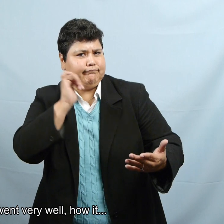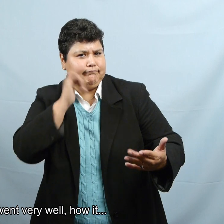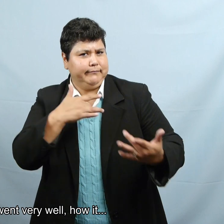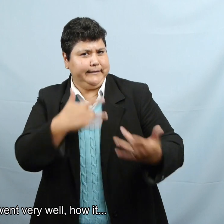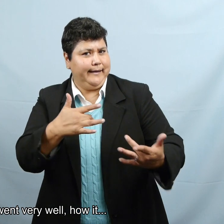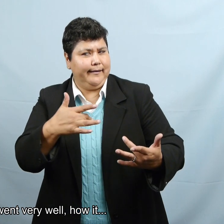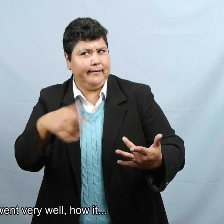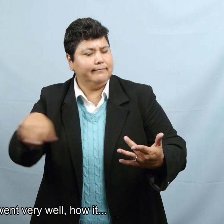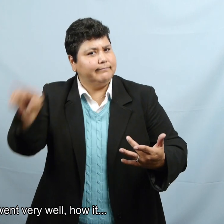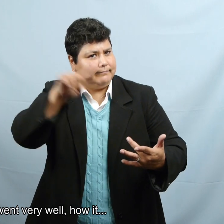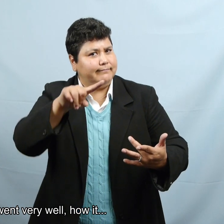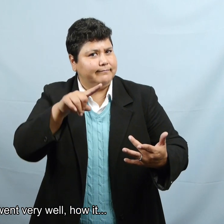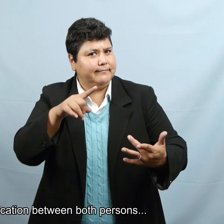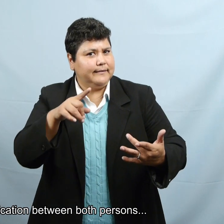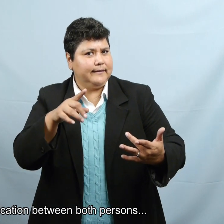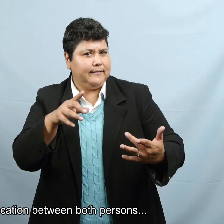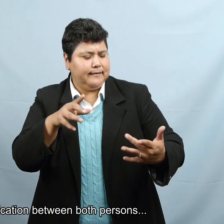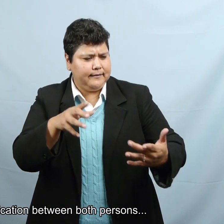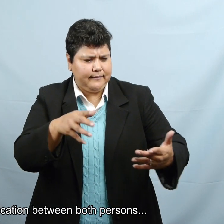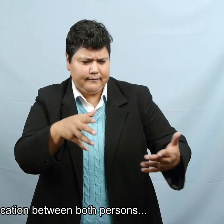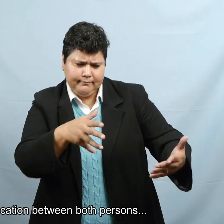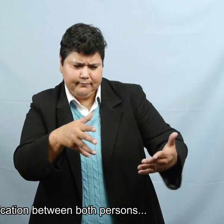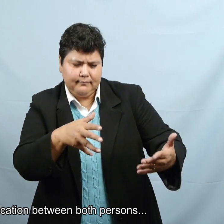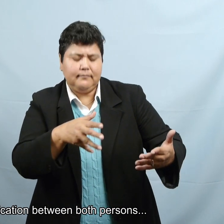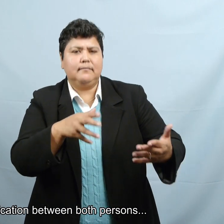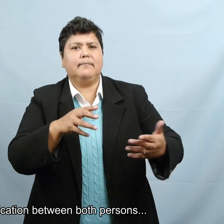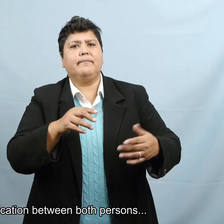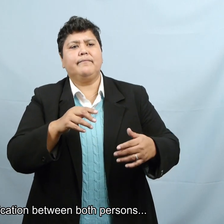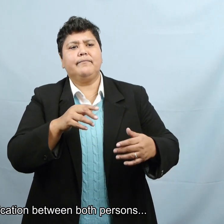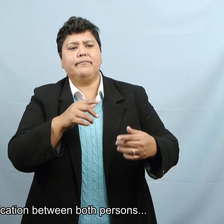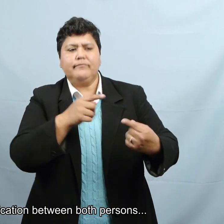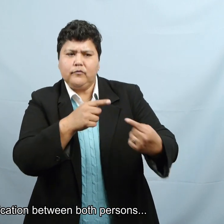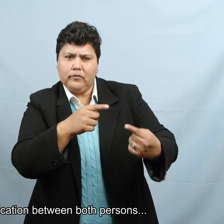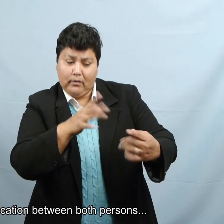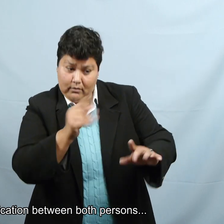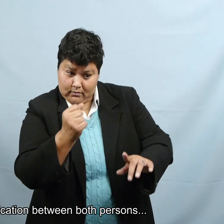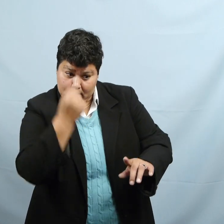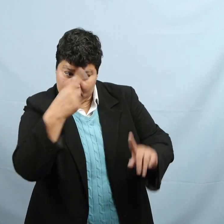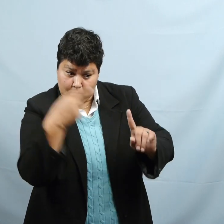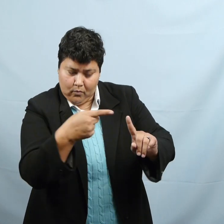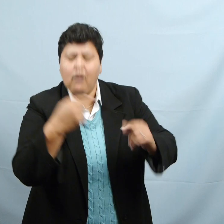Creo que fue bastante bien la comunicación entre ambas personas.